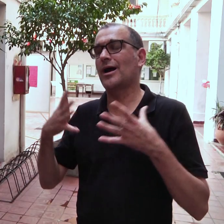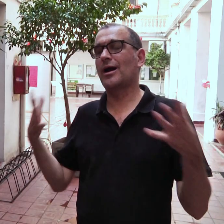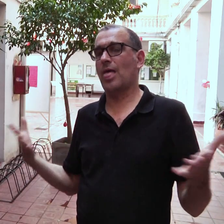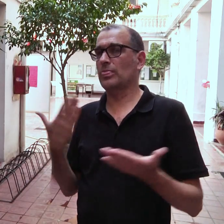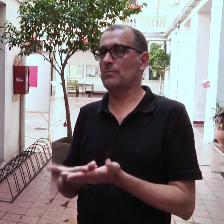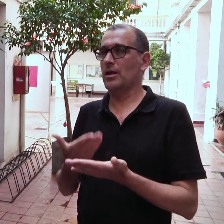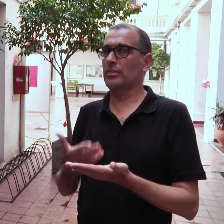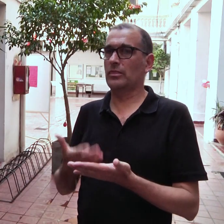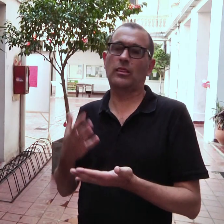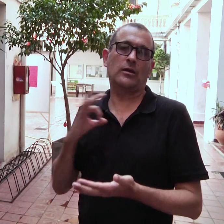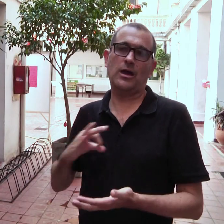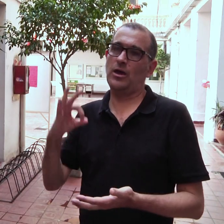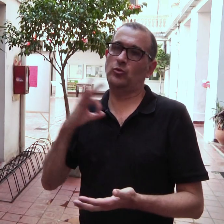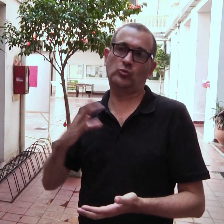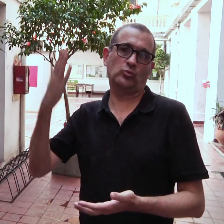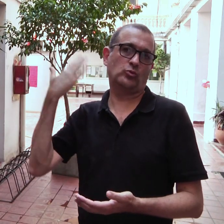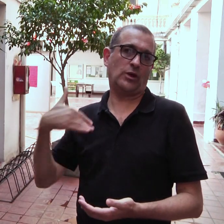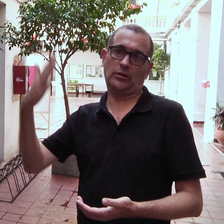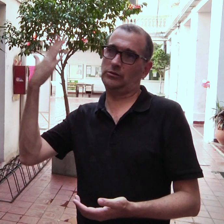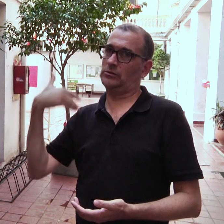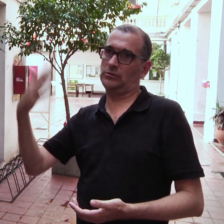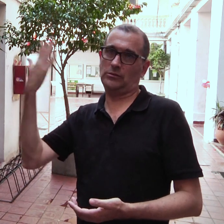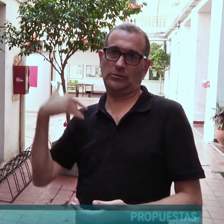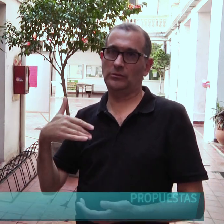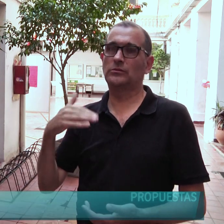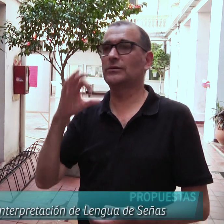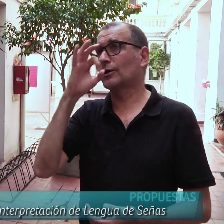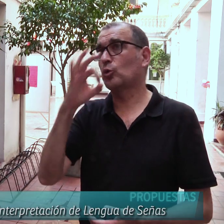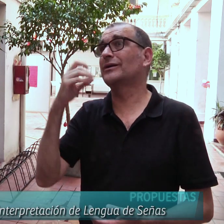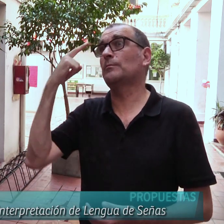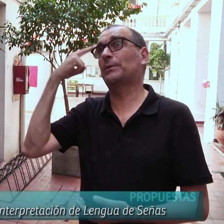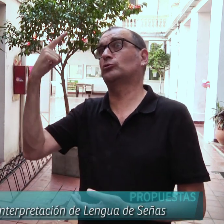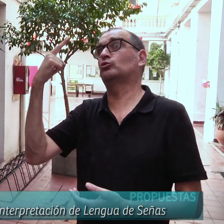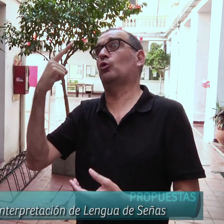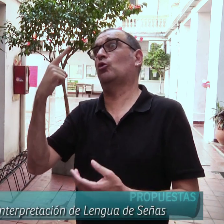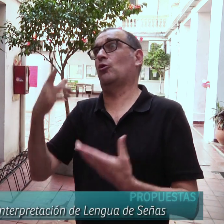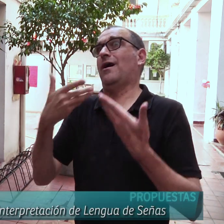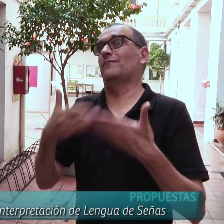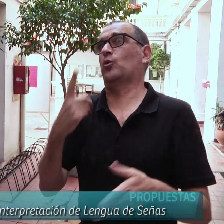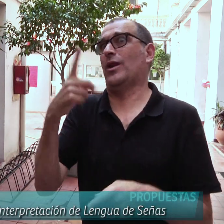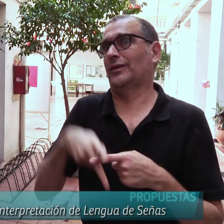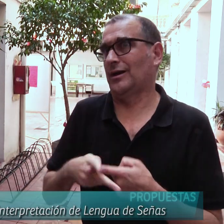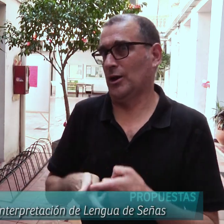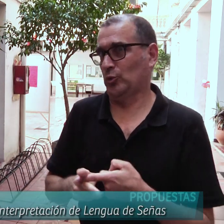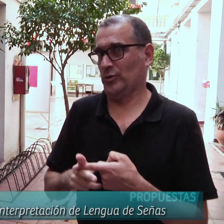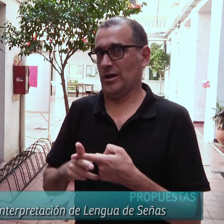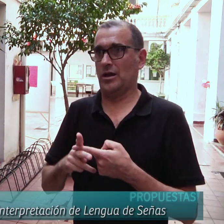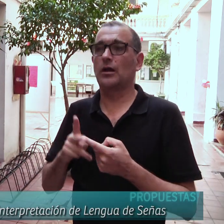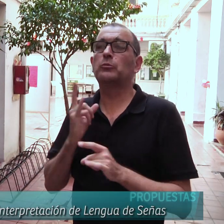Es una gran demanda, una demanda histórica. Hace mucho tiempo que nunca se